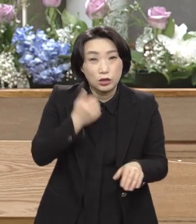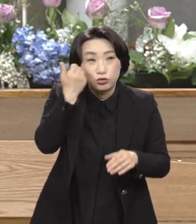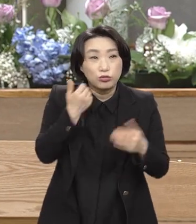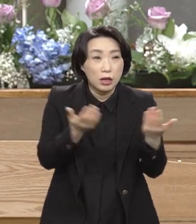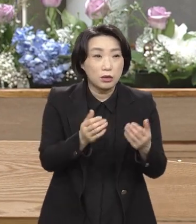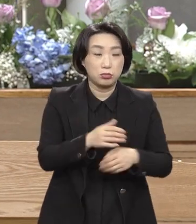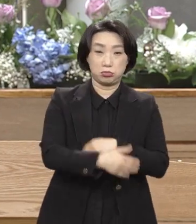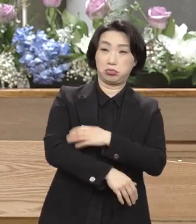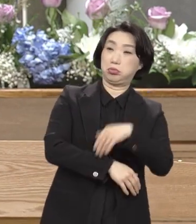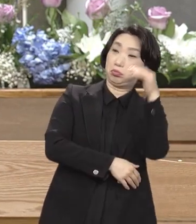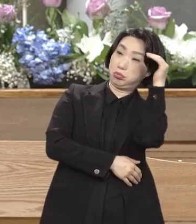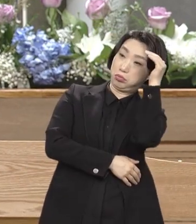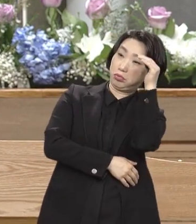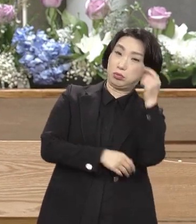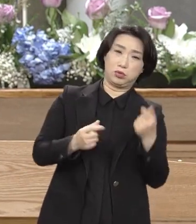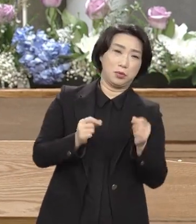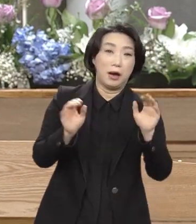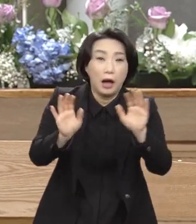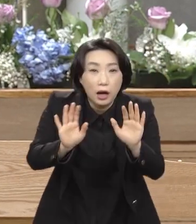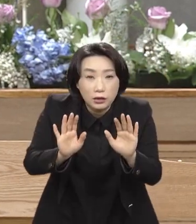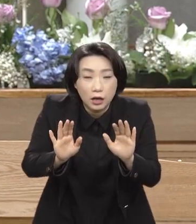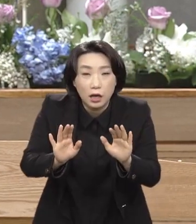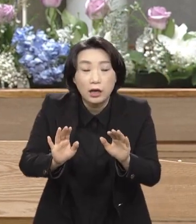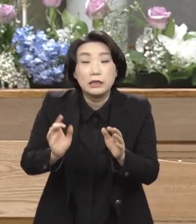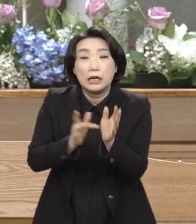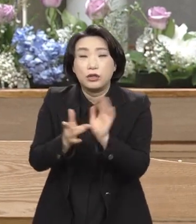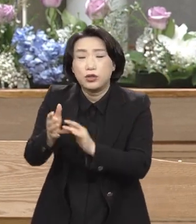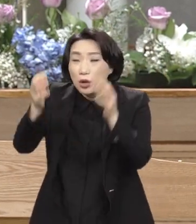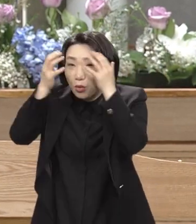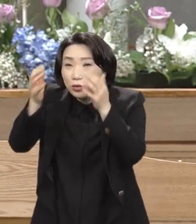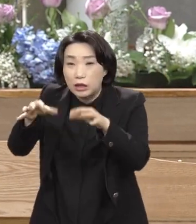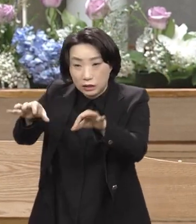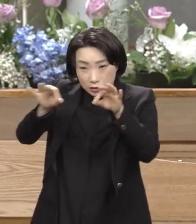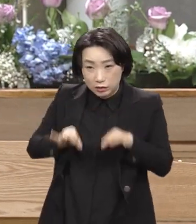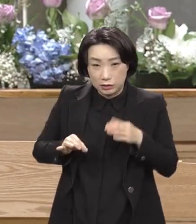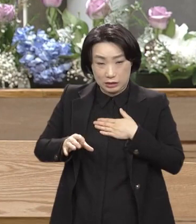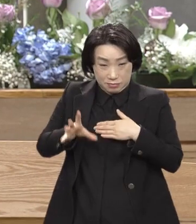두면 안 된다. 예수 고난이 내게서 젖어들어야.